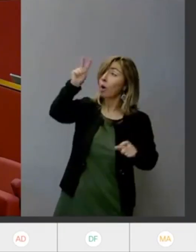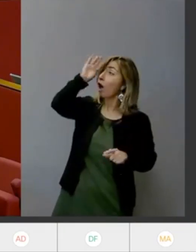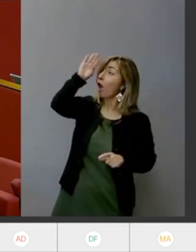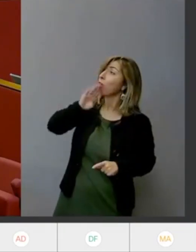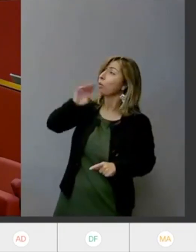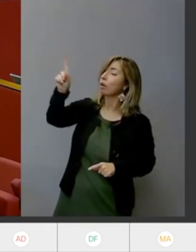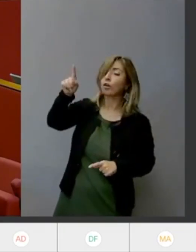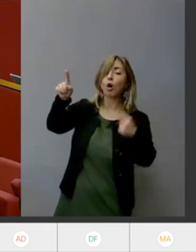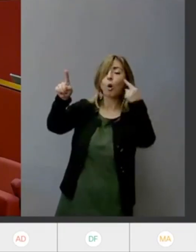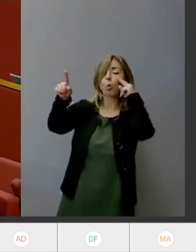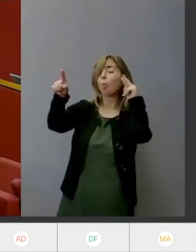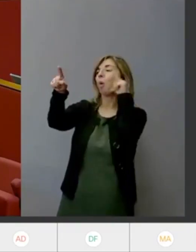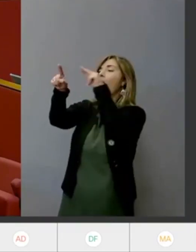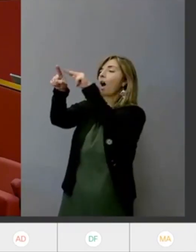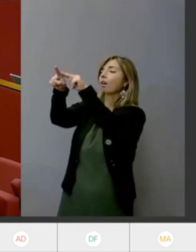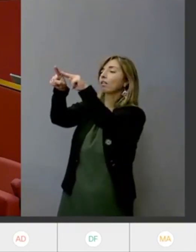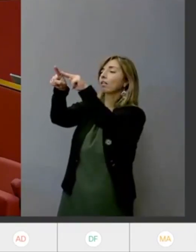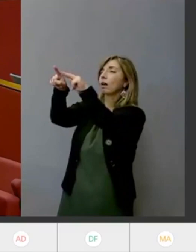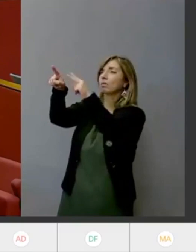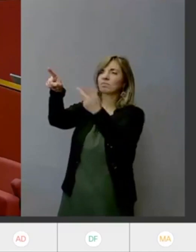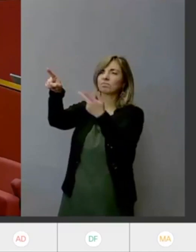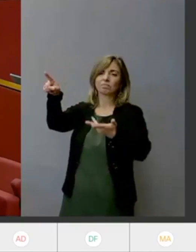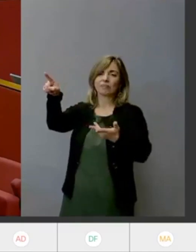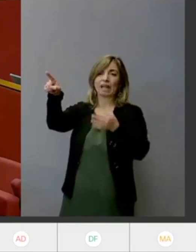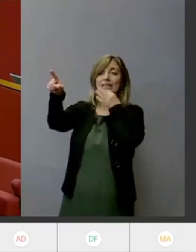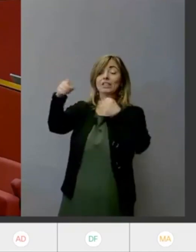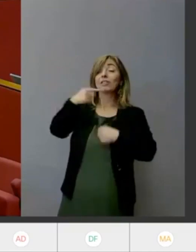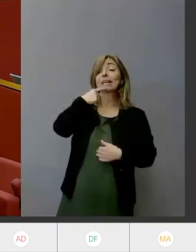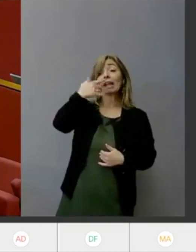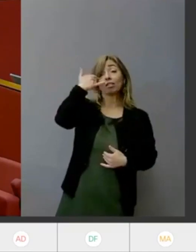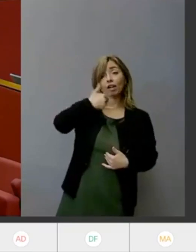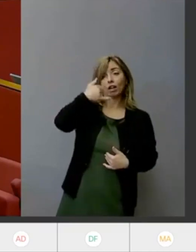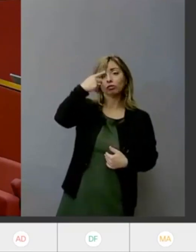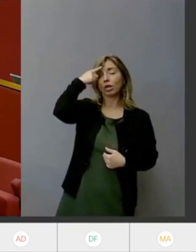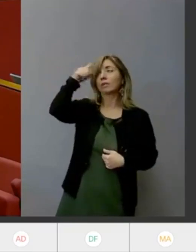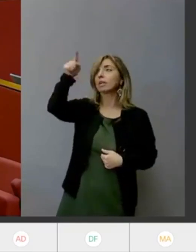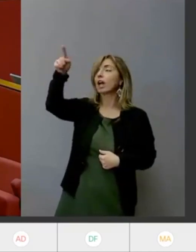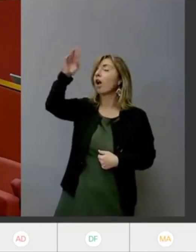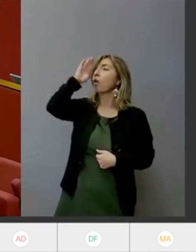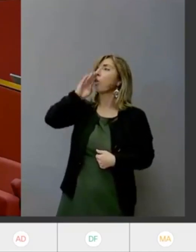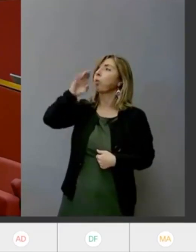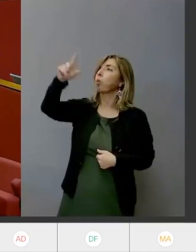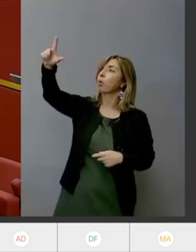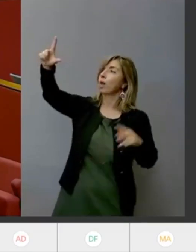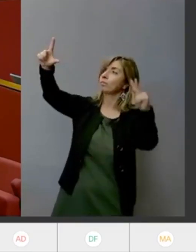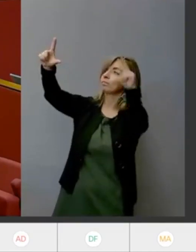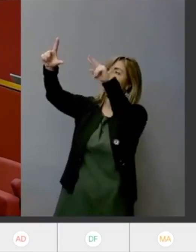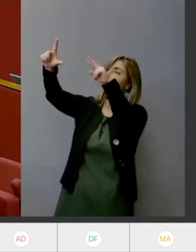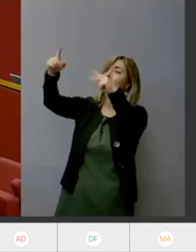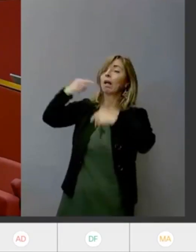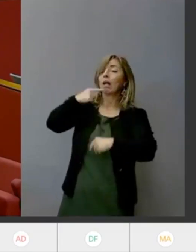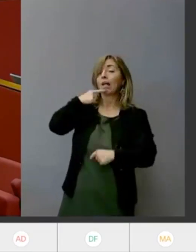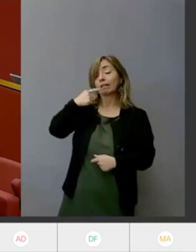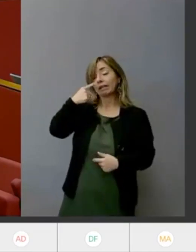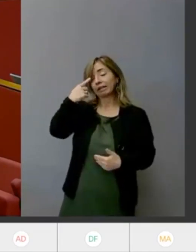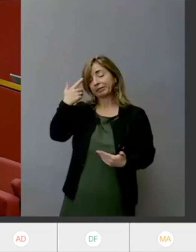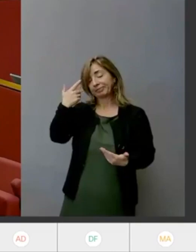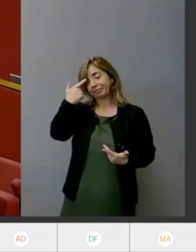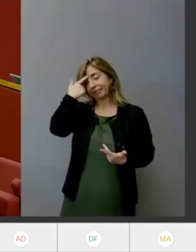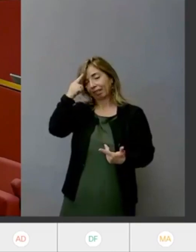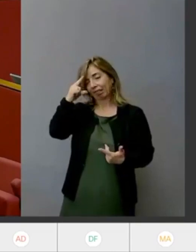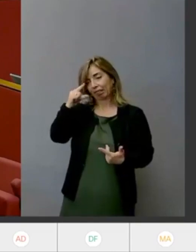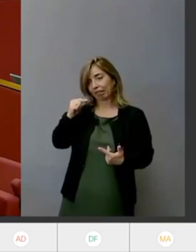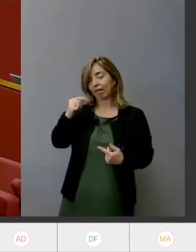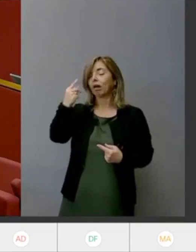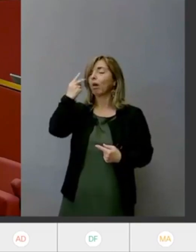stolto guarda il dito. Assessore, i genovesi non sono stolti ma certo ostinati e non si fermeranno, ne sono certa se non